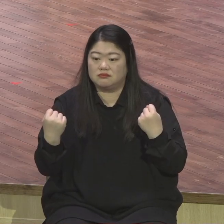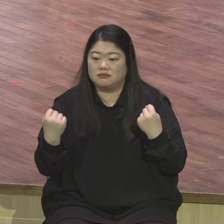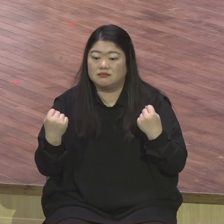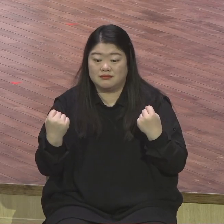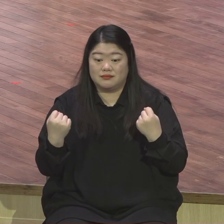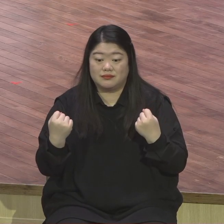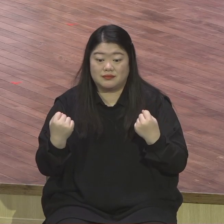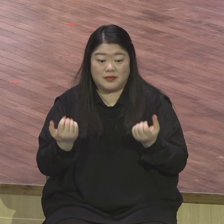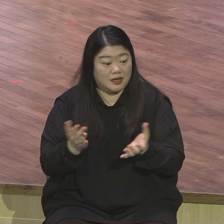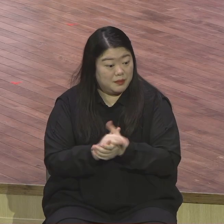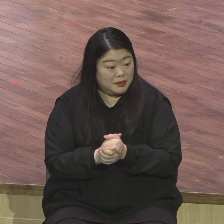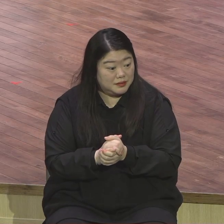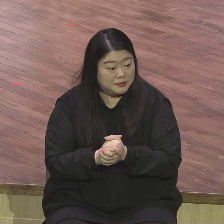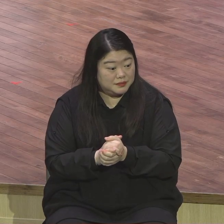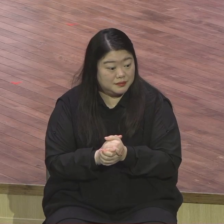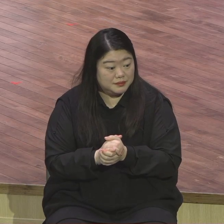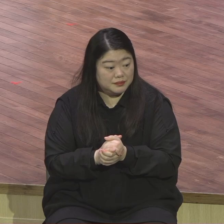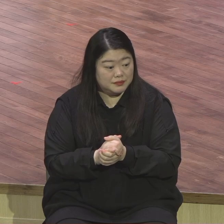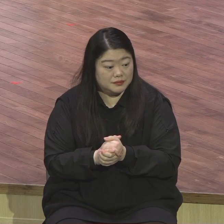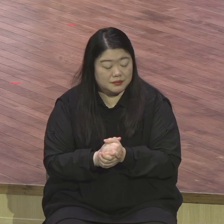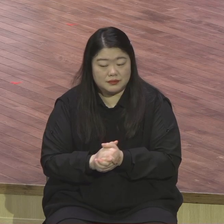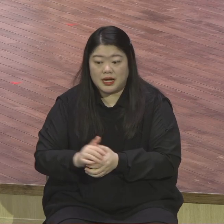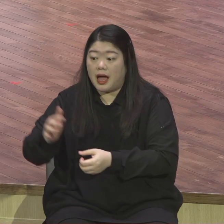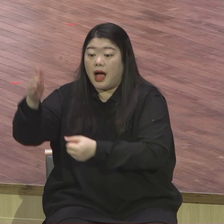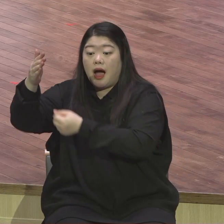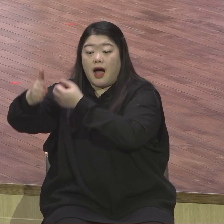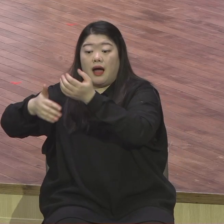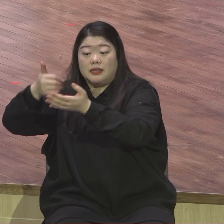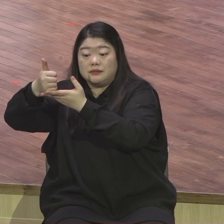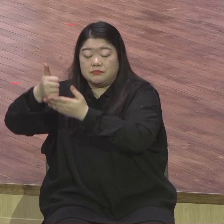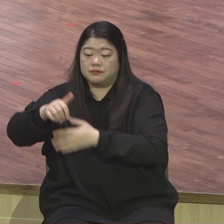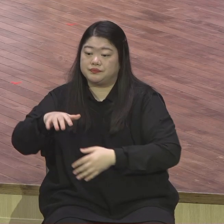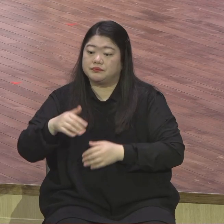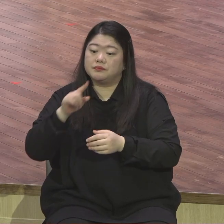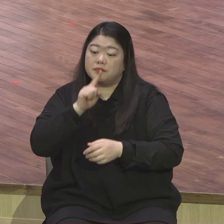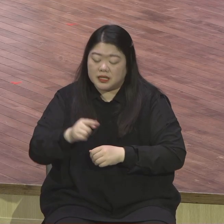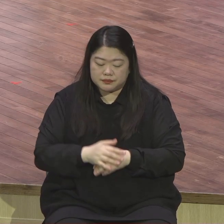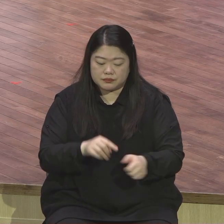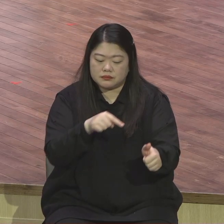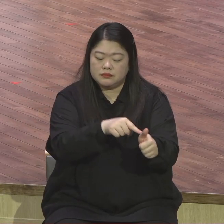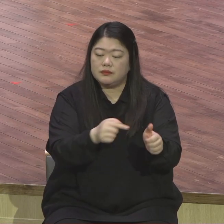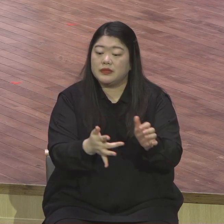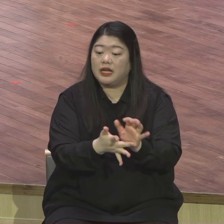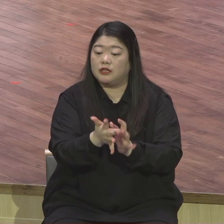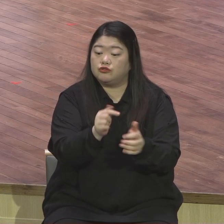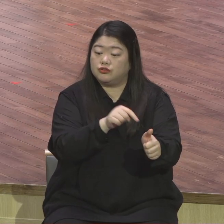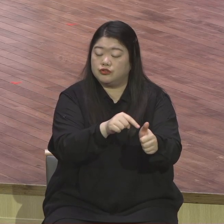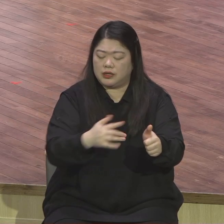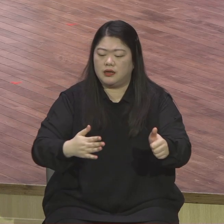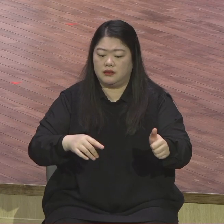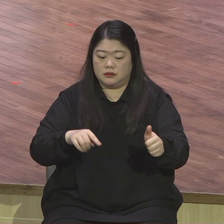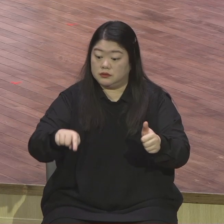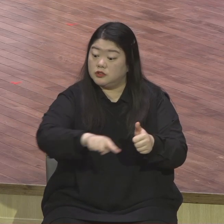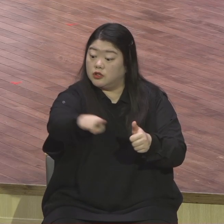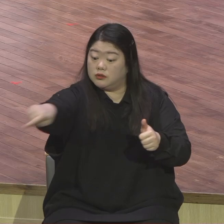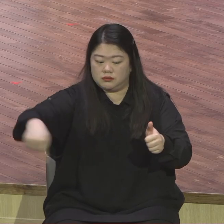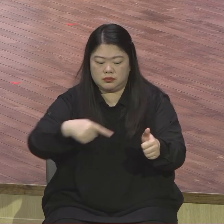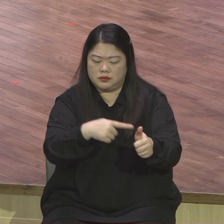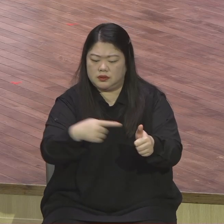예수님의 말씀을 듣는 것이 뭡니까 결국 주님을 따라 제자의 길로 걸어가는